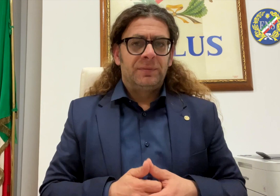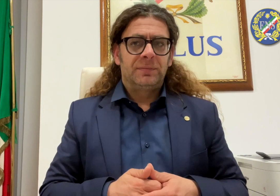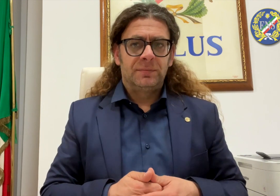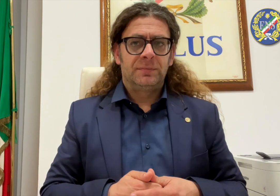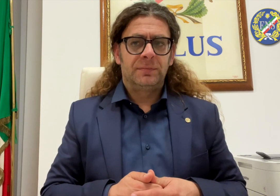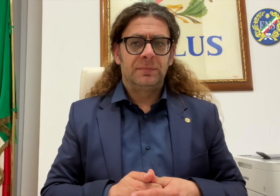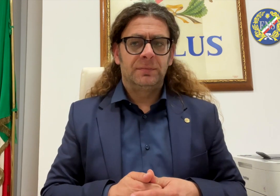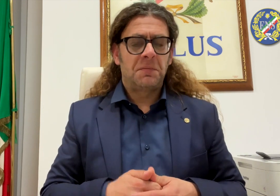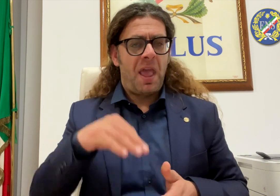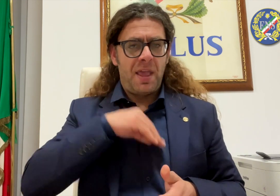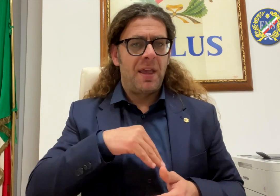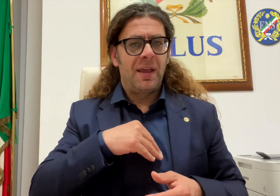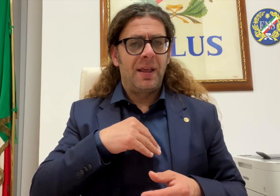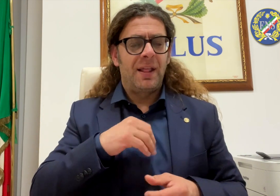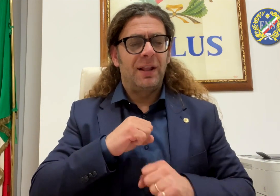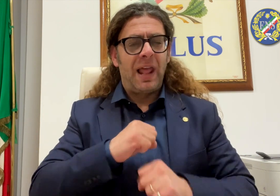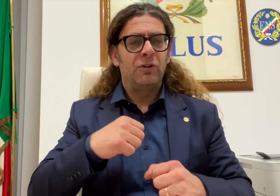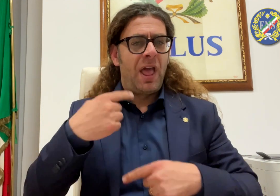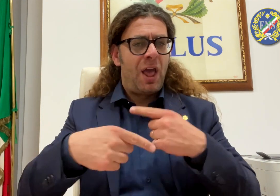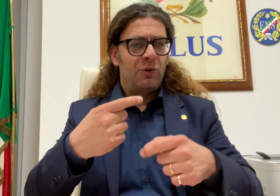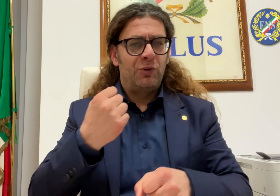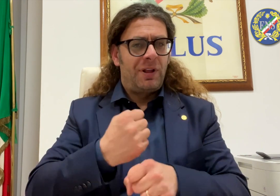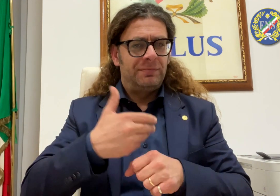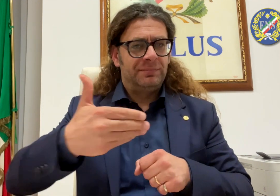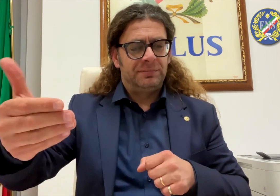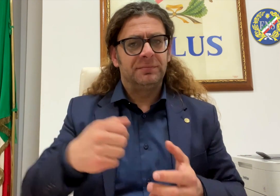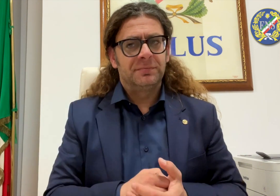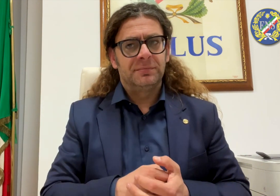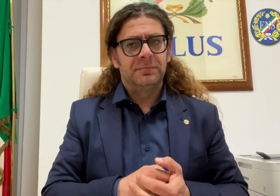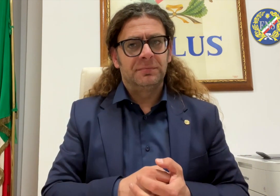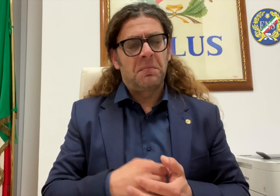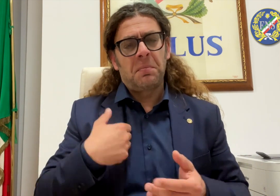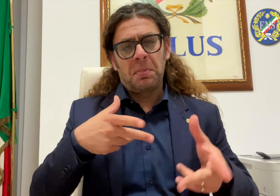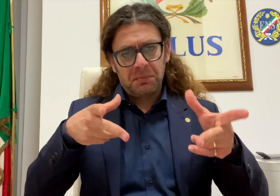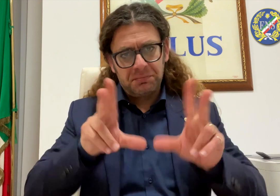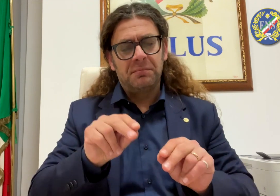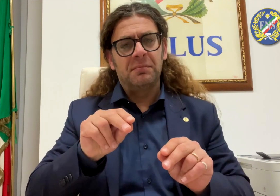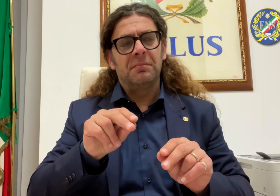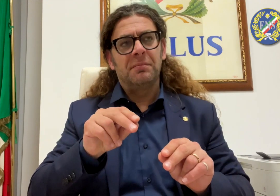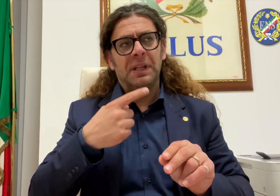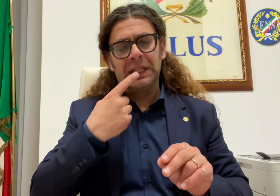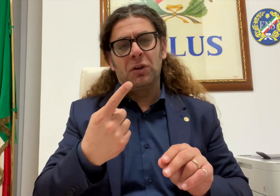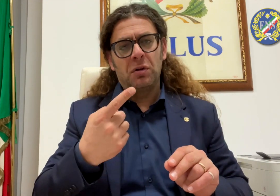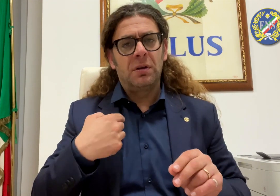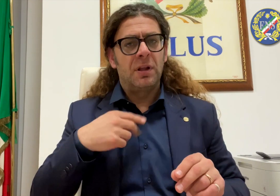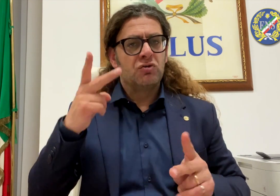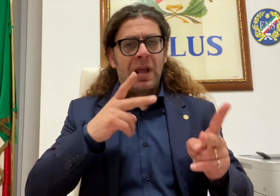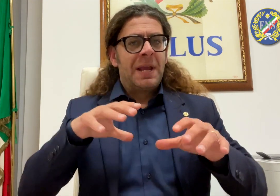In realtà non è che non voglia produrre dei videocomunicati. Al contrario, ma la mole di lavoro da svolgere è enorme. Sono certo, però,